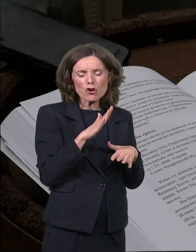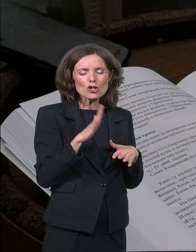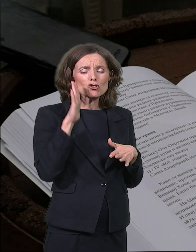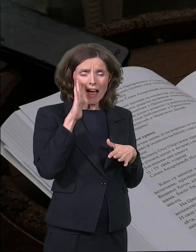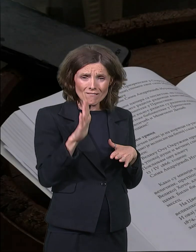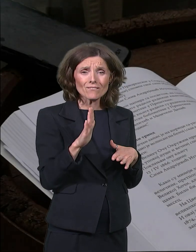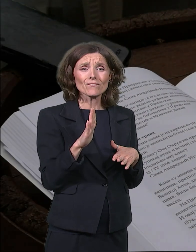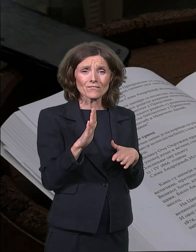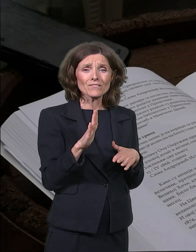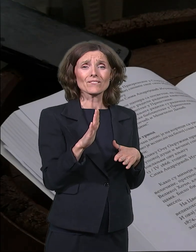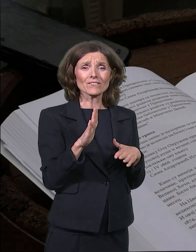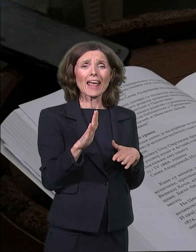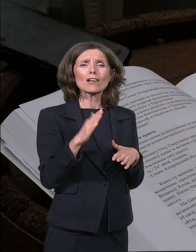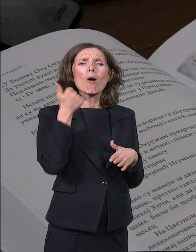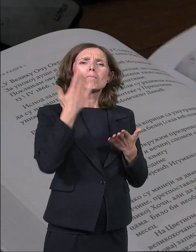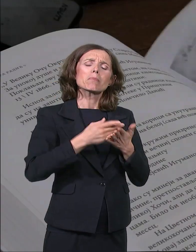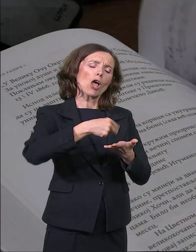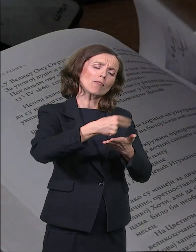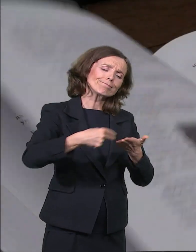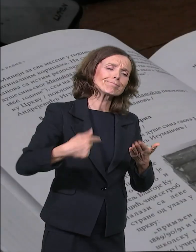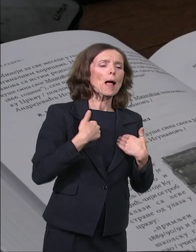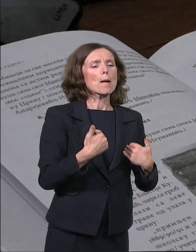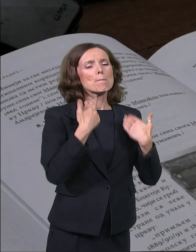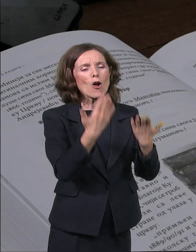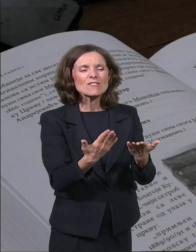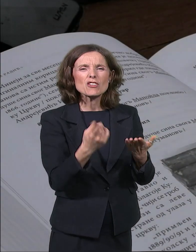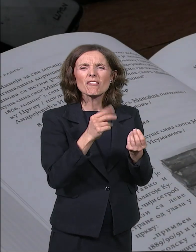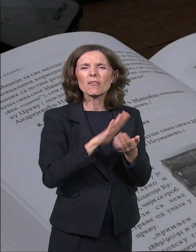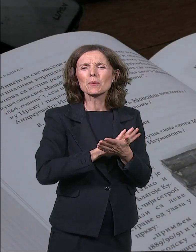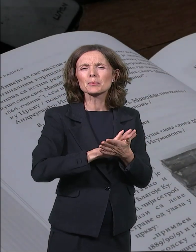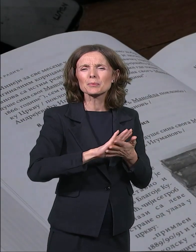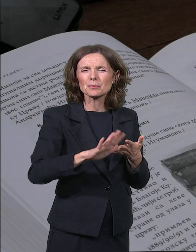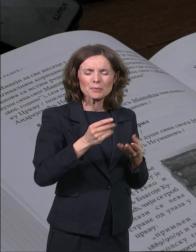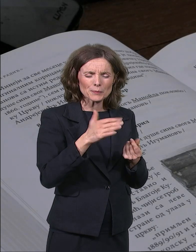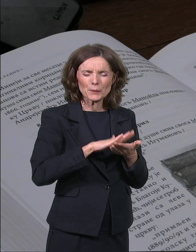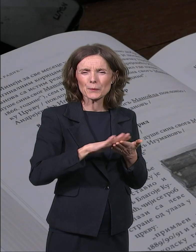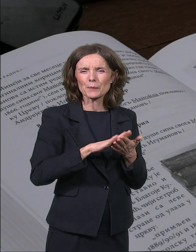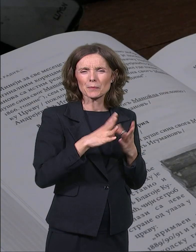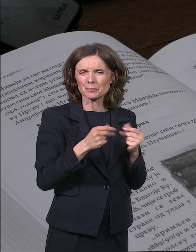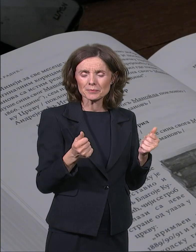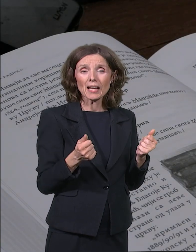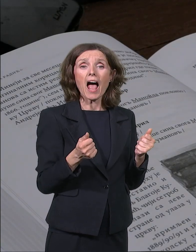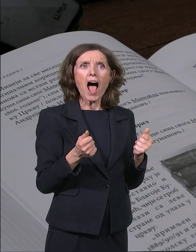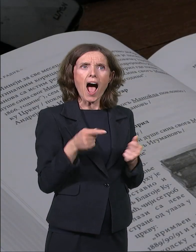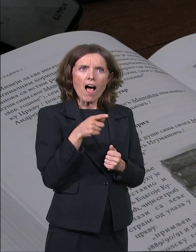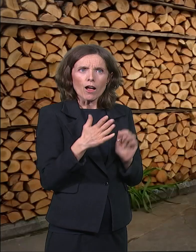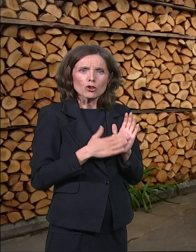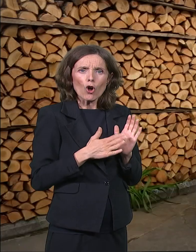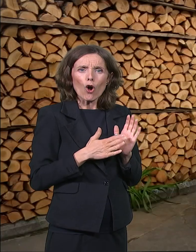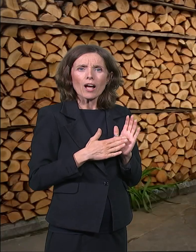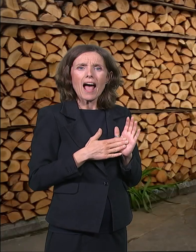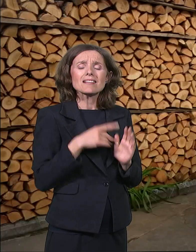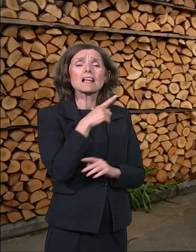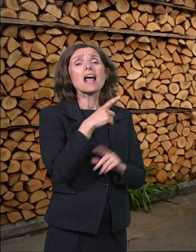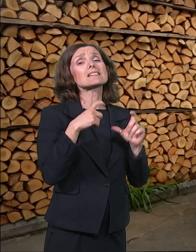ili uništena i tako dalje. To nam je dokaz da je Sime i Gumanov, najlazili smo na onu rečenicu da je za svaku